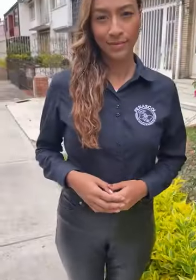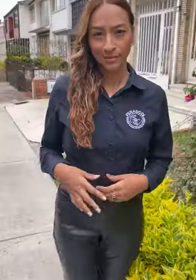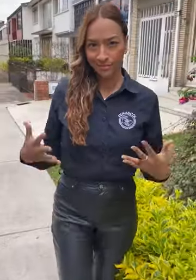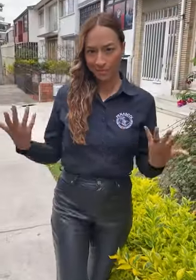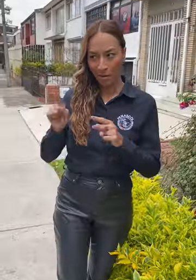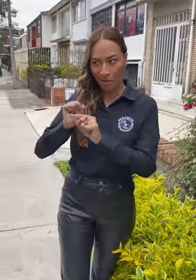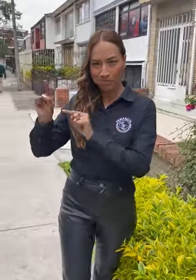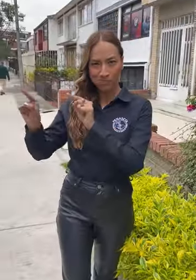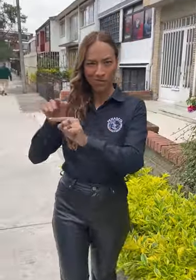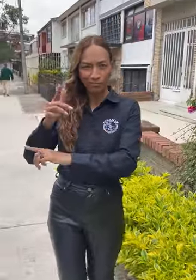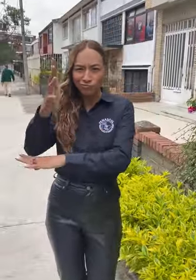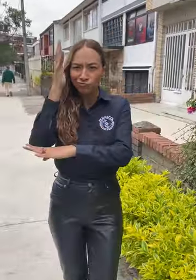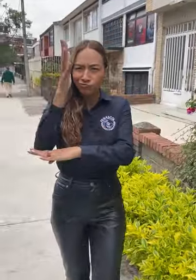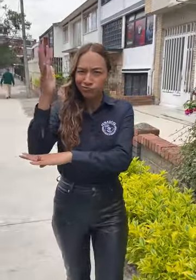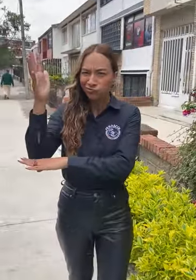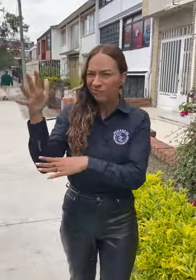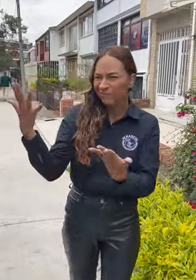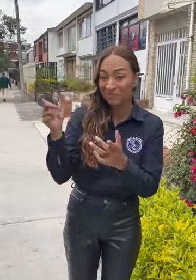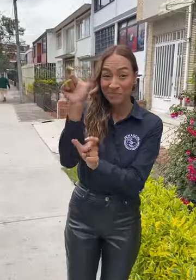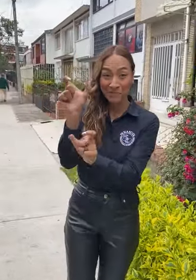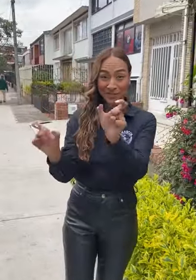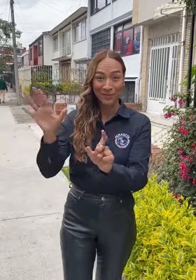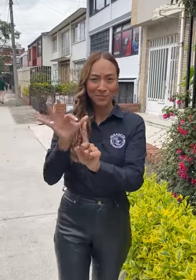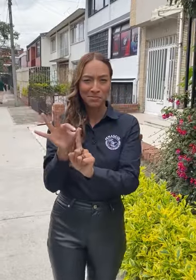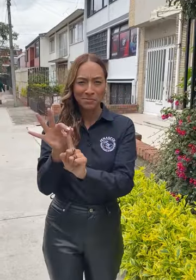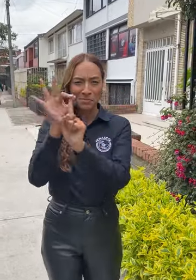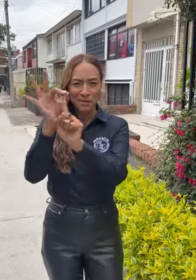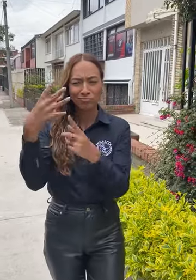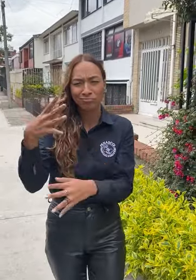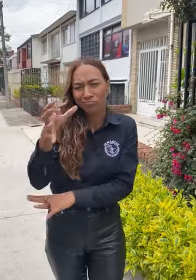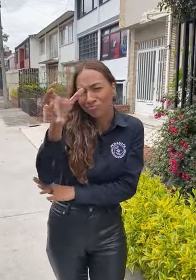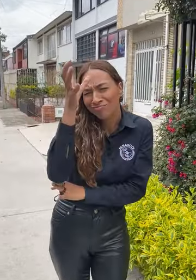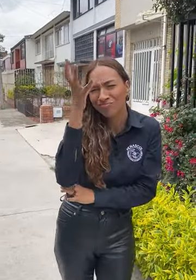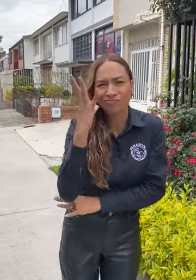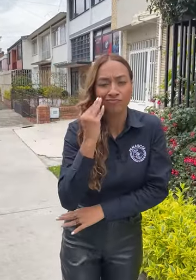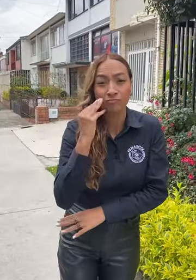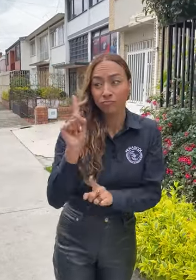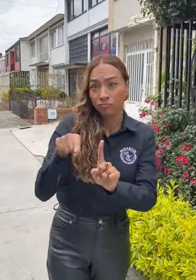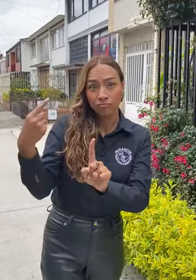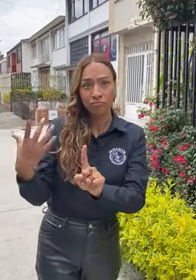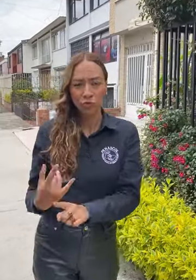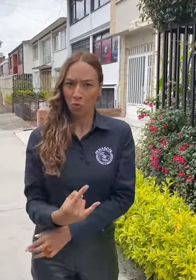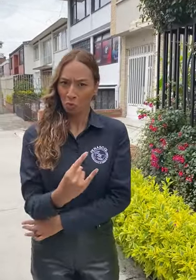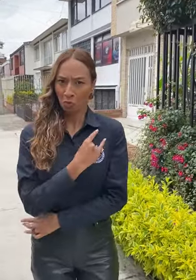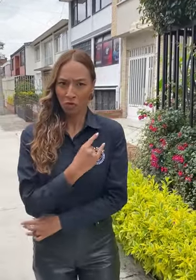La Conferencia tendrá la participación de especialistas de organismos internacionales, académicos,